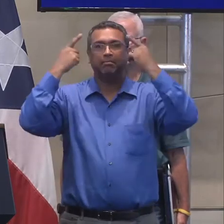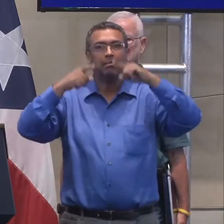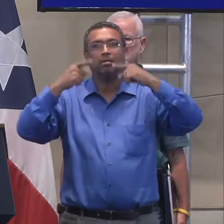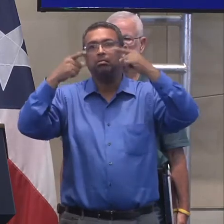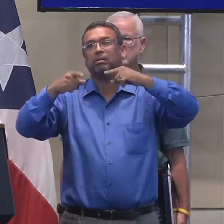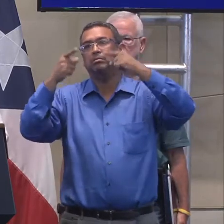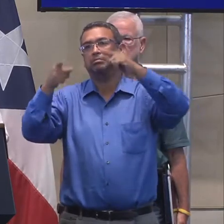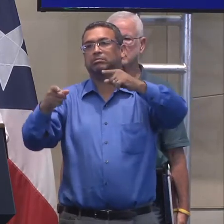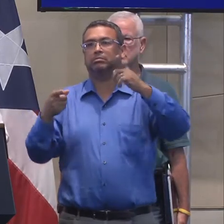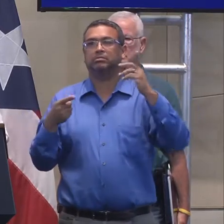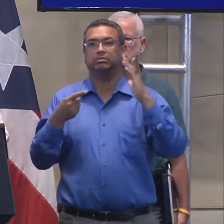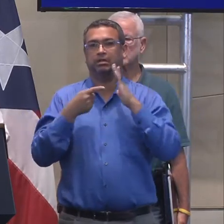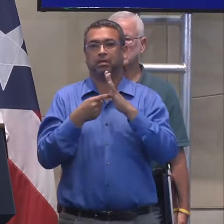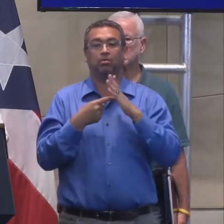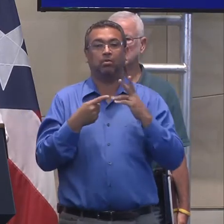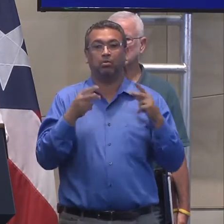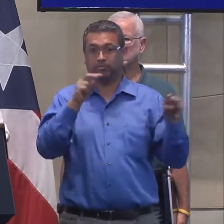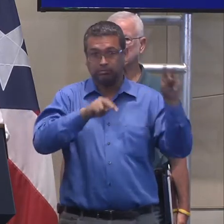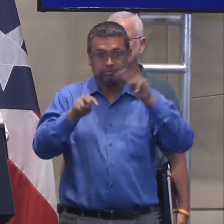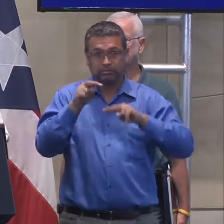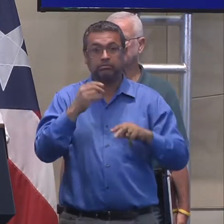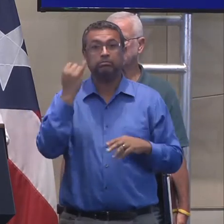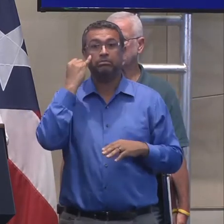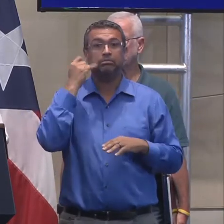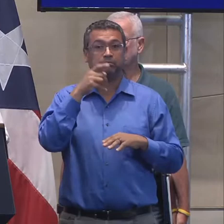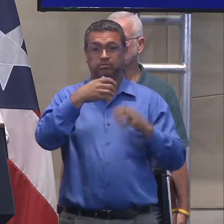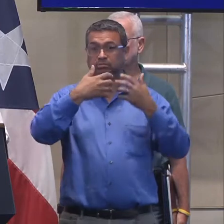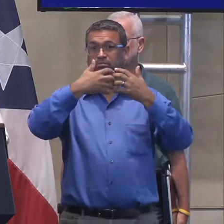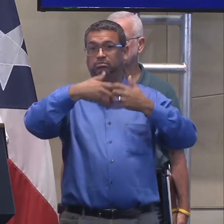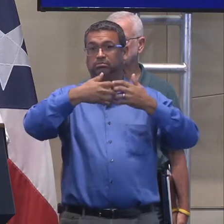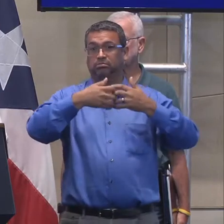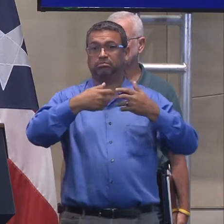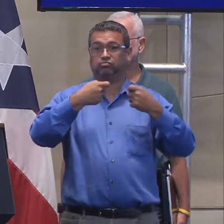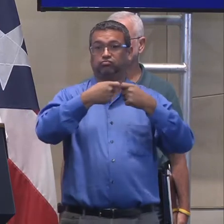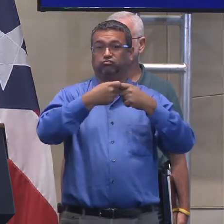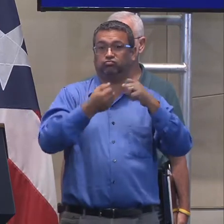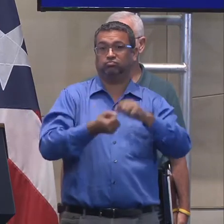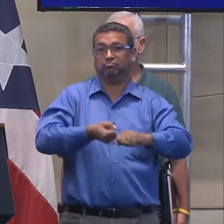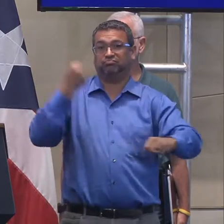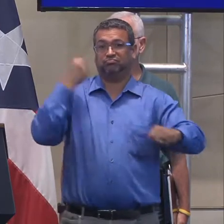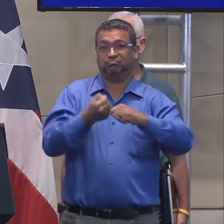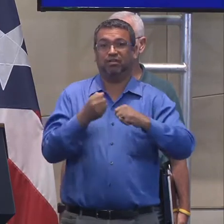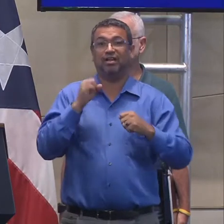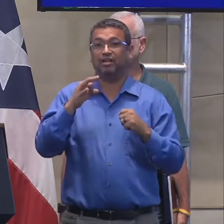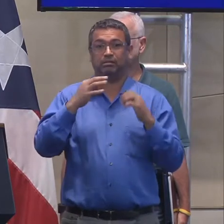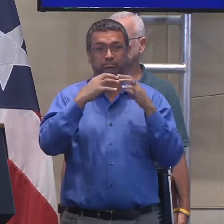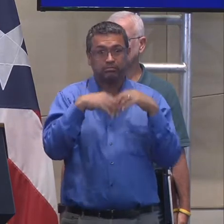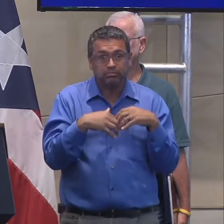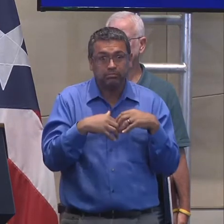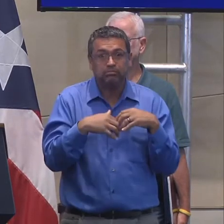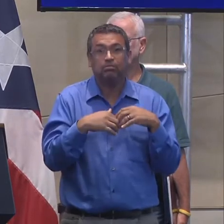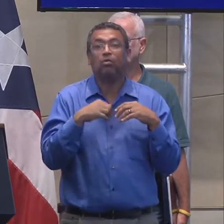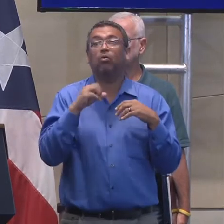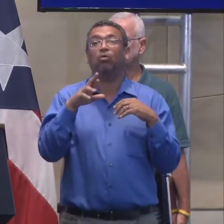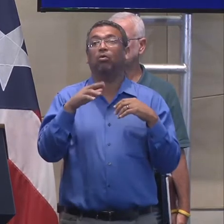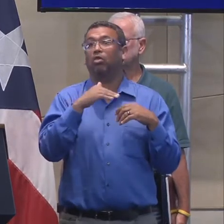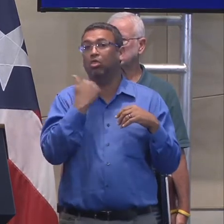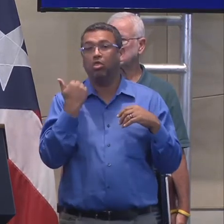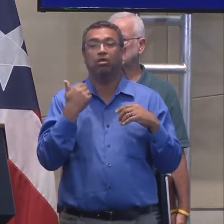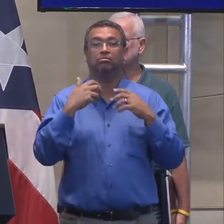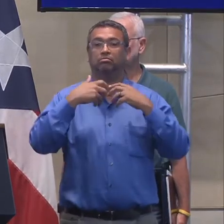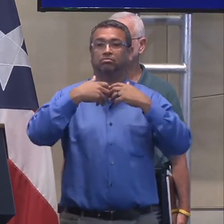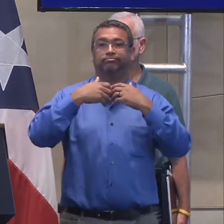eventualidad de que algunos de estos generadores pare de funcionar. Ojo y tenemos que tener una mentalidad de